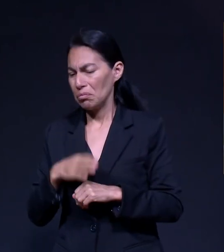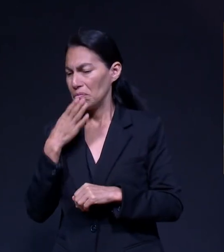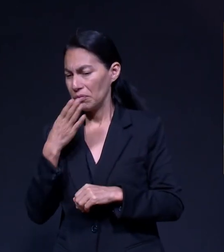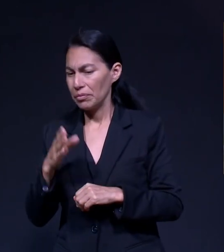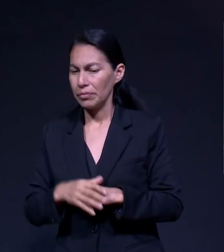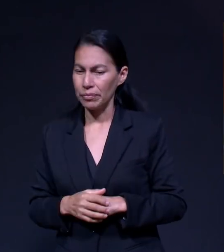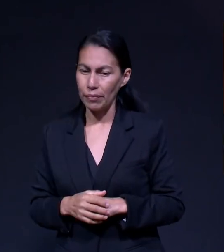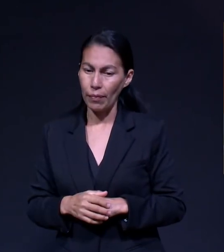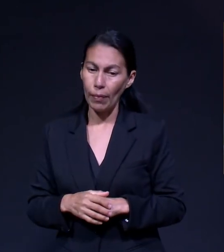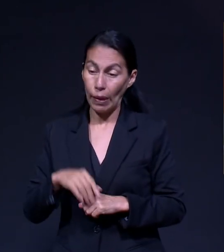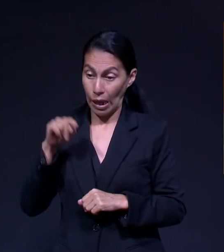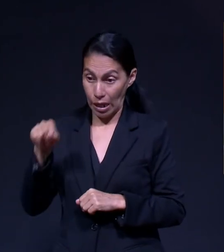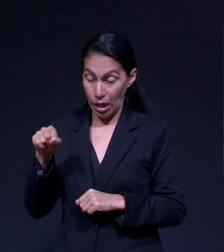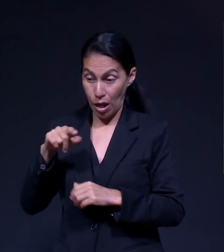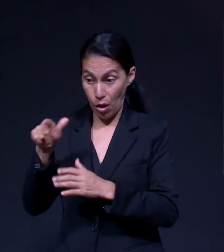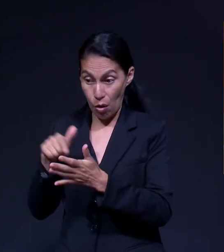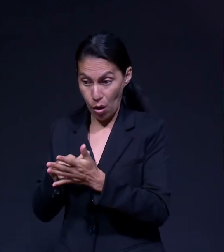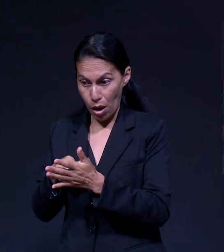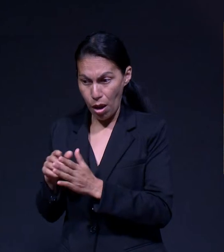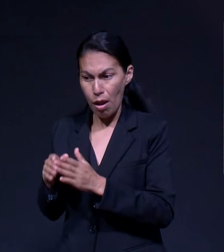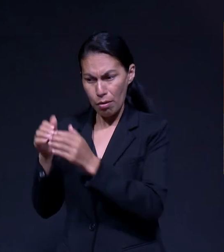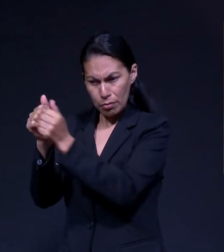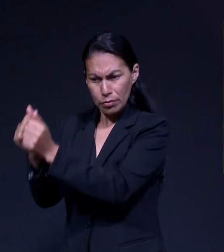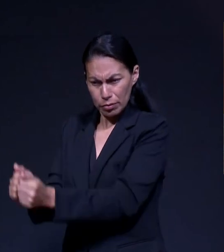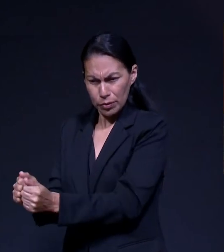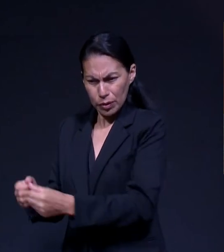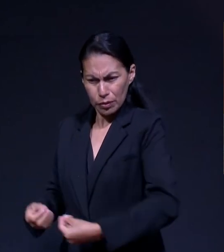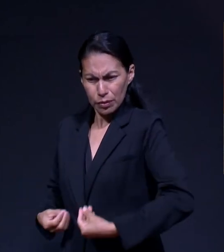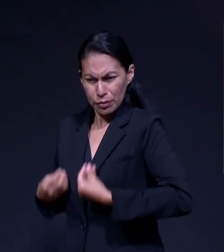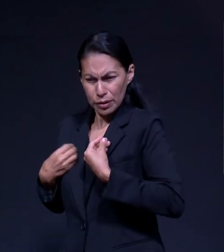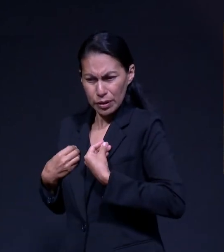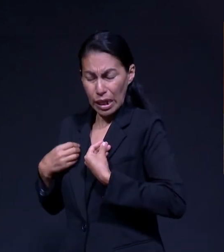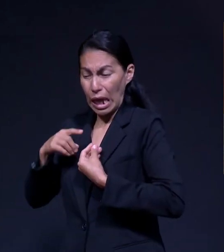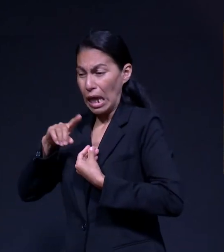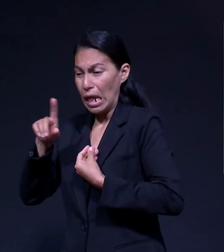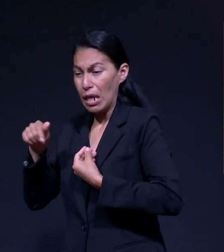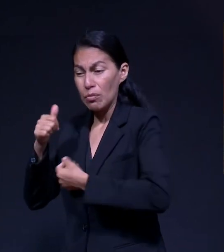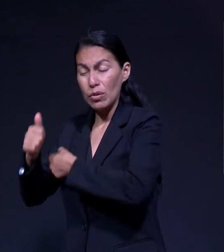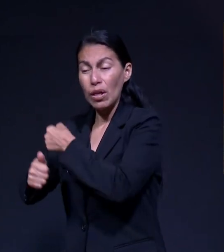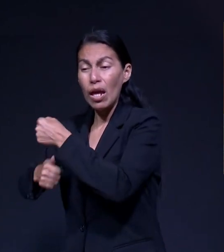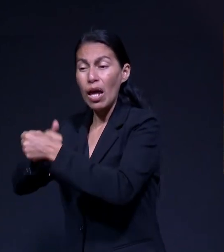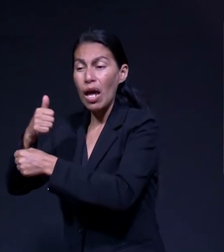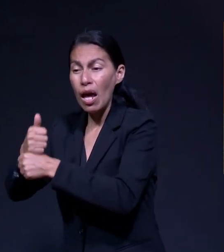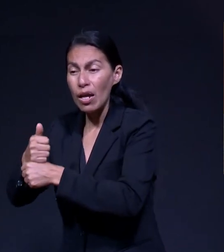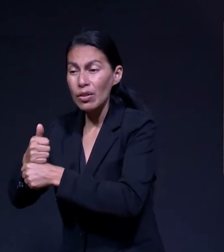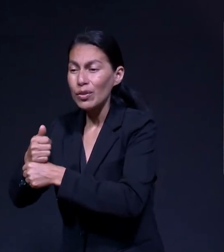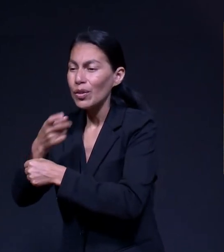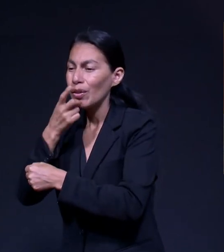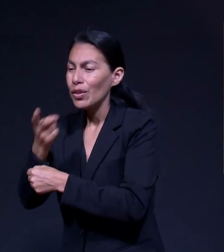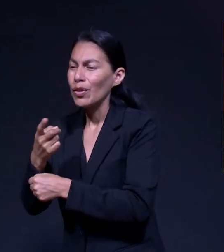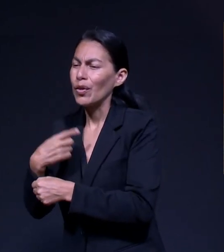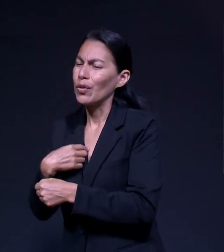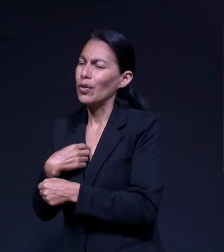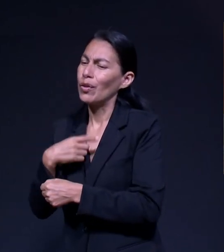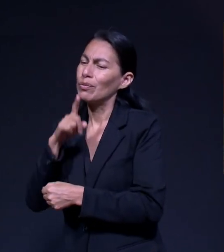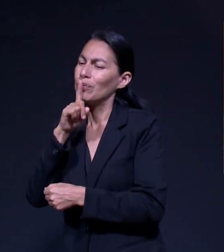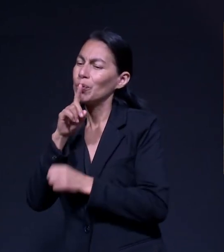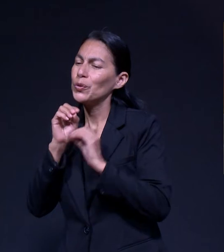mucho Pero tiempo después Nos reveló esa oración Y dijo Yo no las había contado Pero